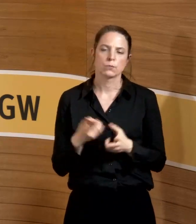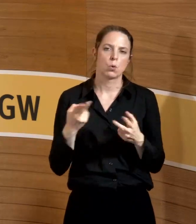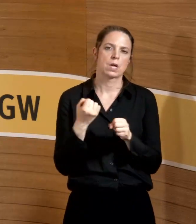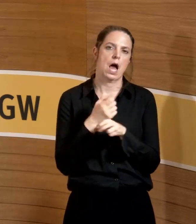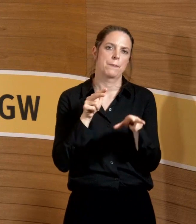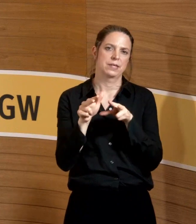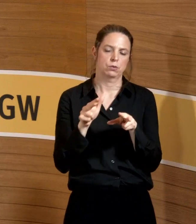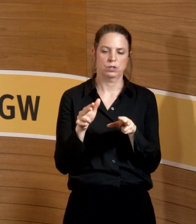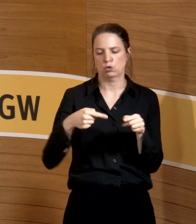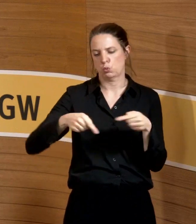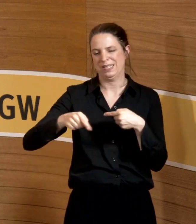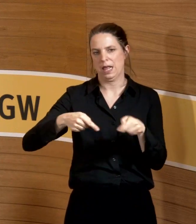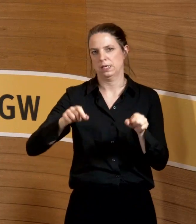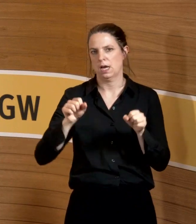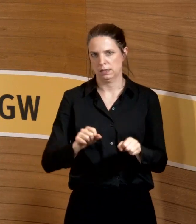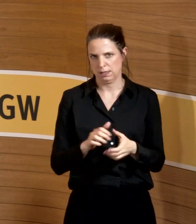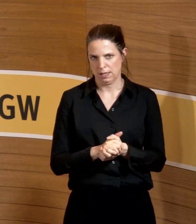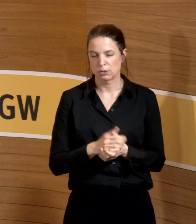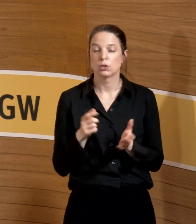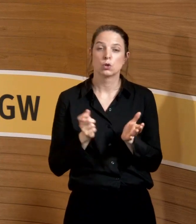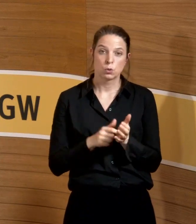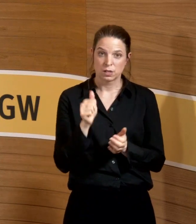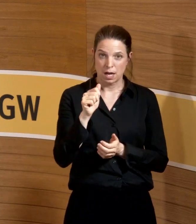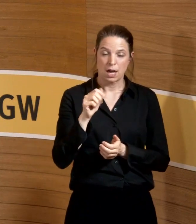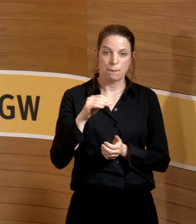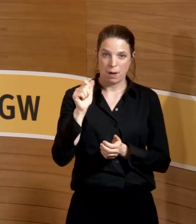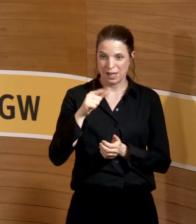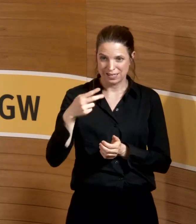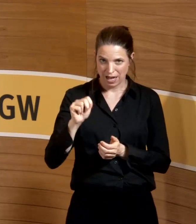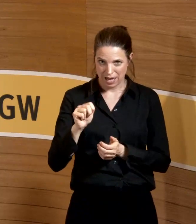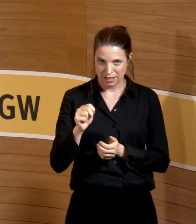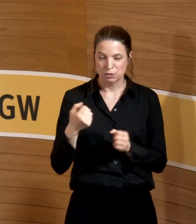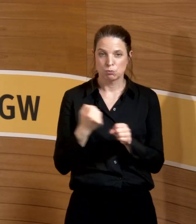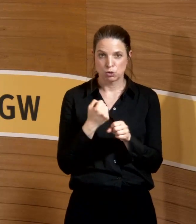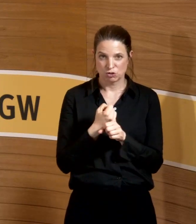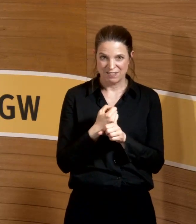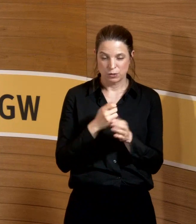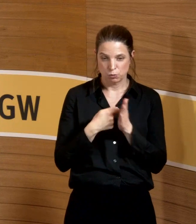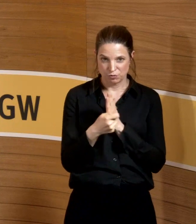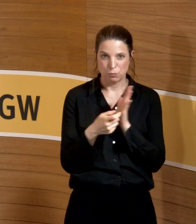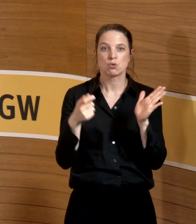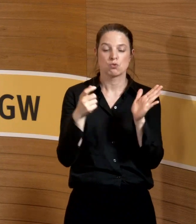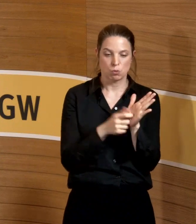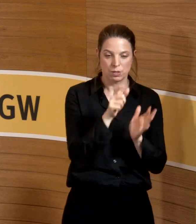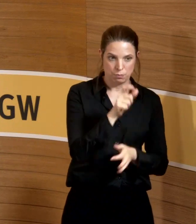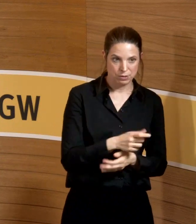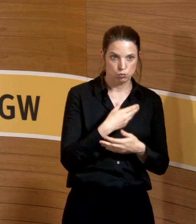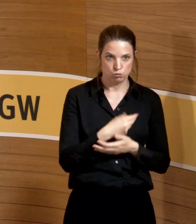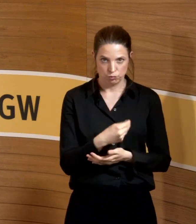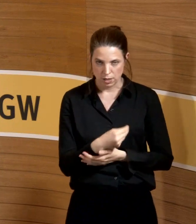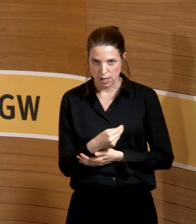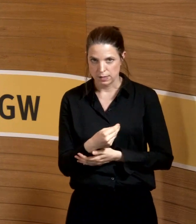möglicherweise delegieren. Also dass jetzt wegen Amagam ein komplettes Beschäftigungsverbot während des Stillens auszusprechen ist, ist ein